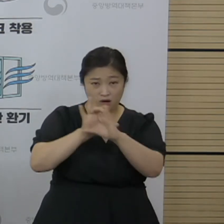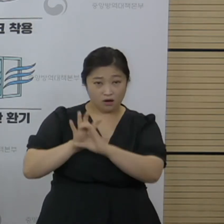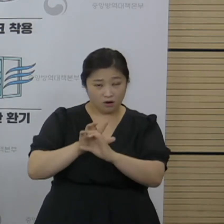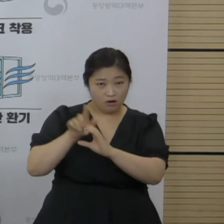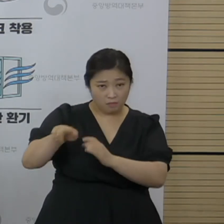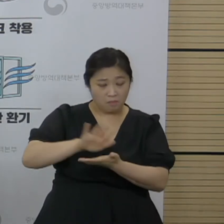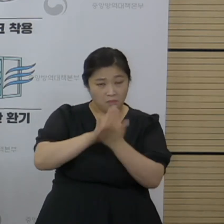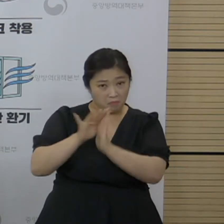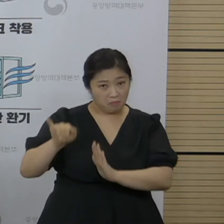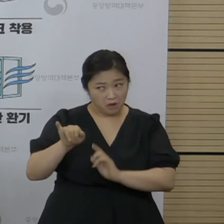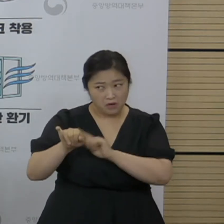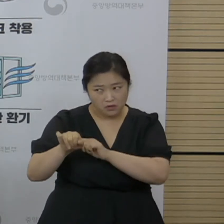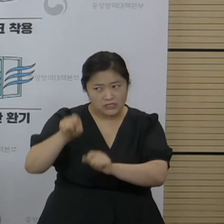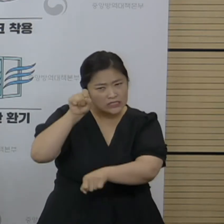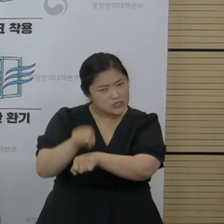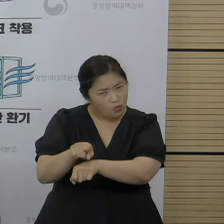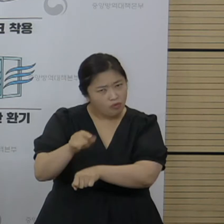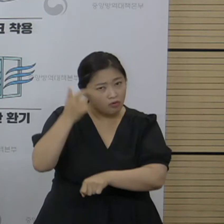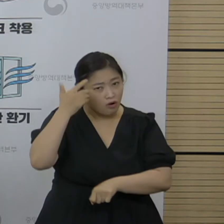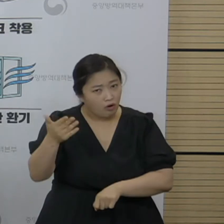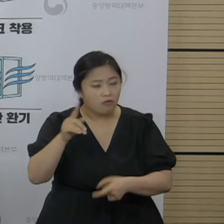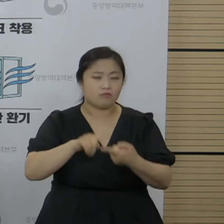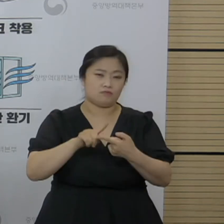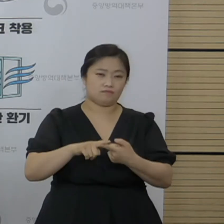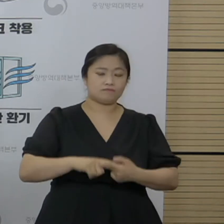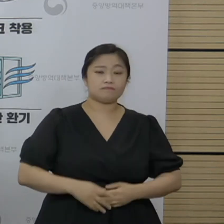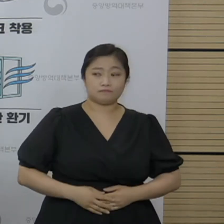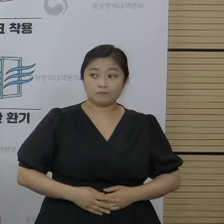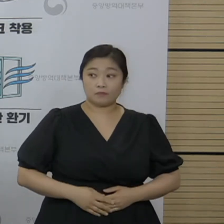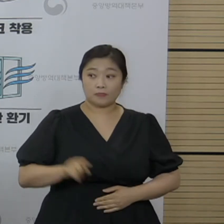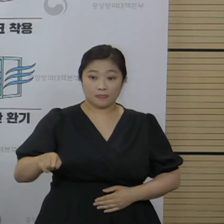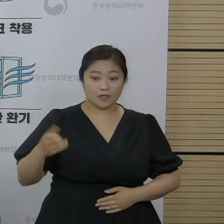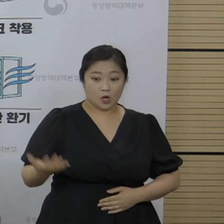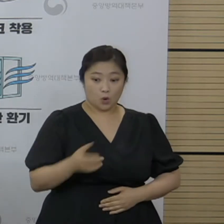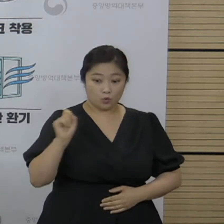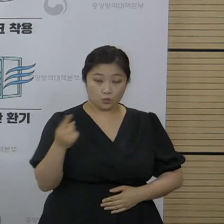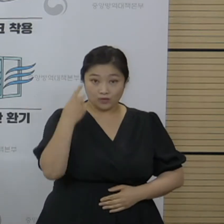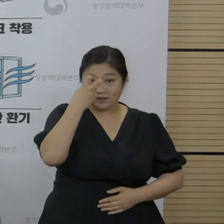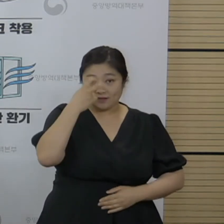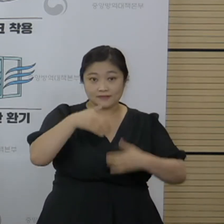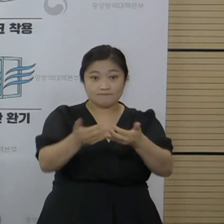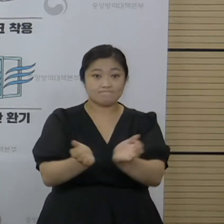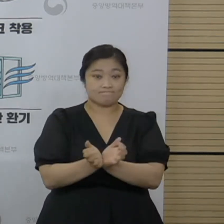있다라고 보는지 궁금하다 질문이 있습니다. 역학조사팀장 답변 드리겠습니다.